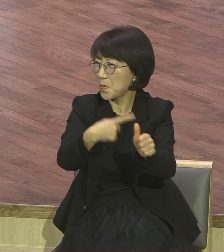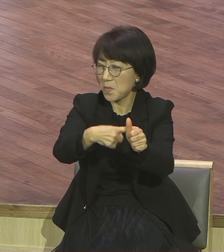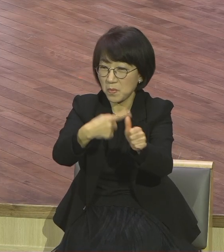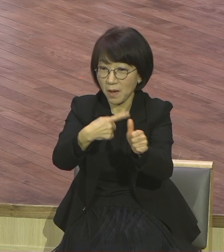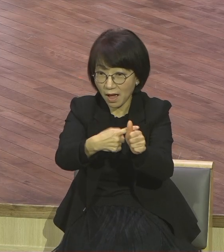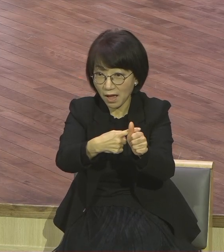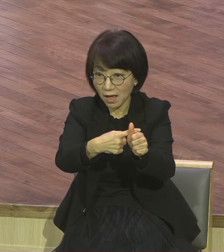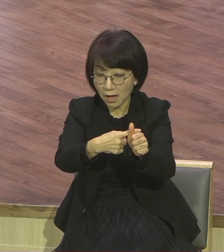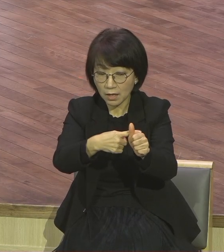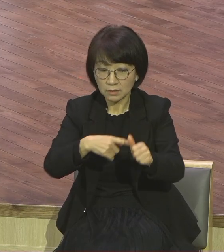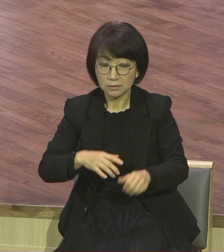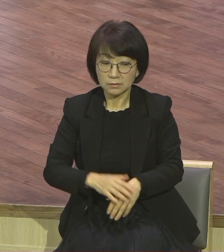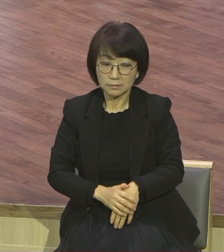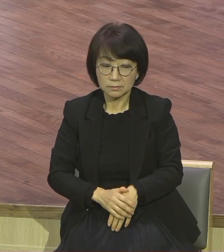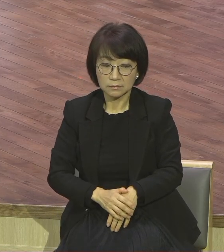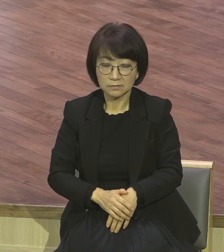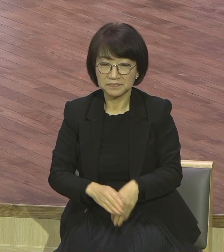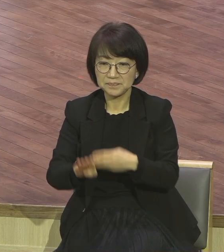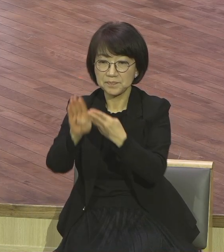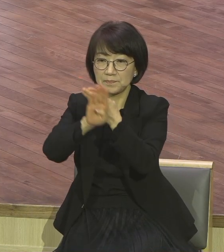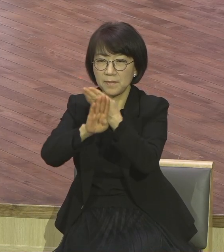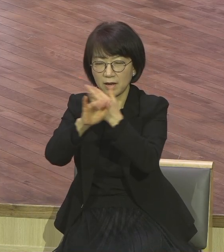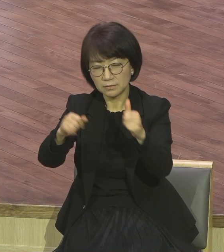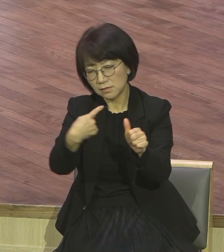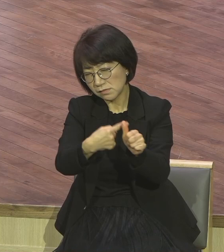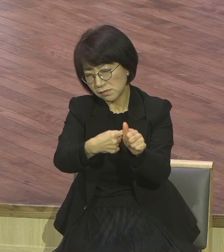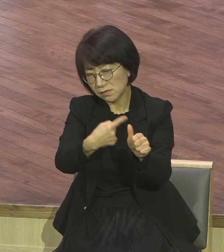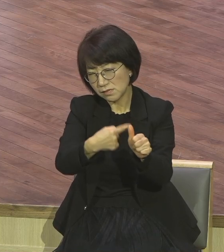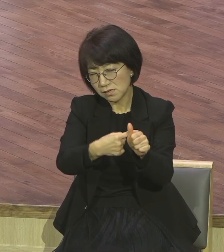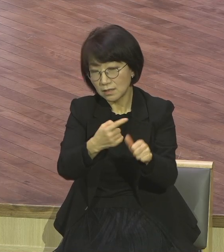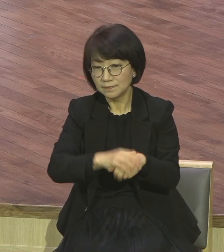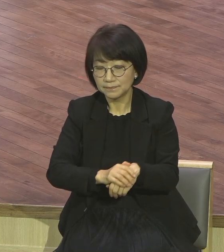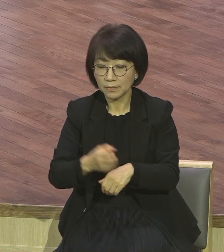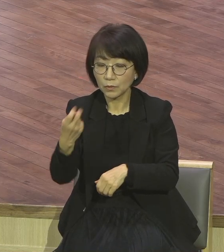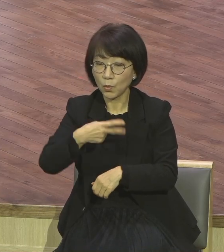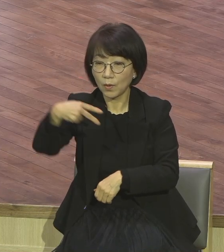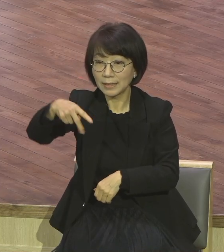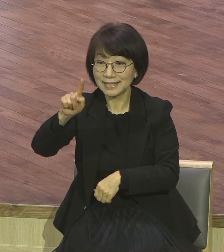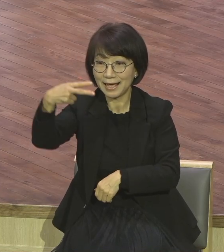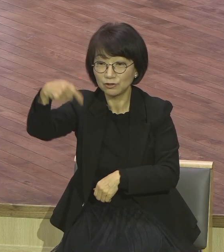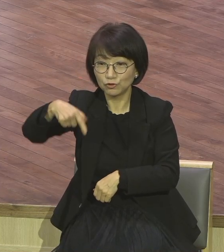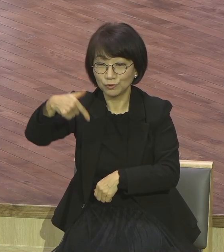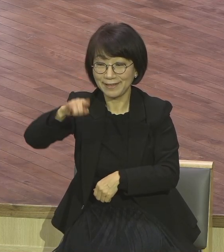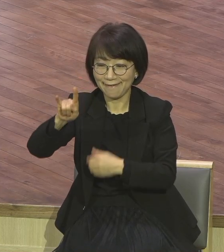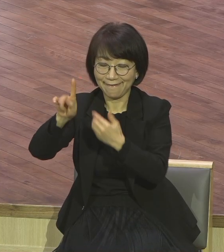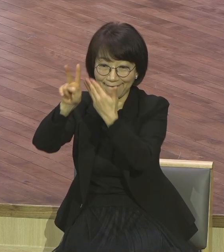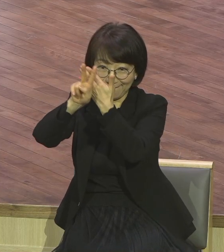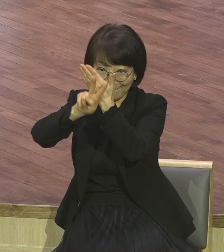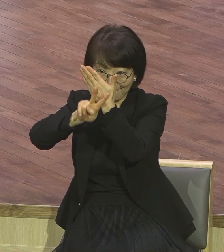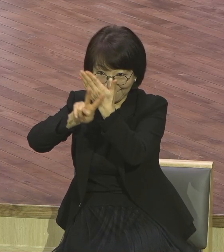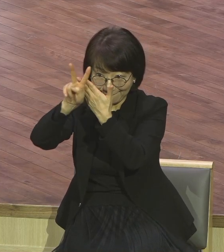힘을 하는 거야. 그렇게 계속 비난했어요. 그리고 이 사두개인들은 어떤